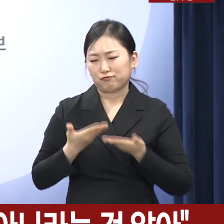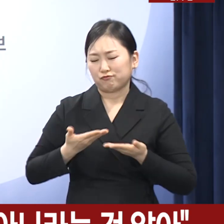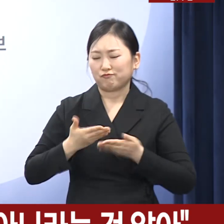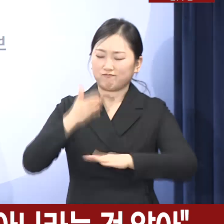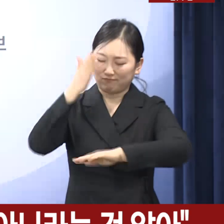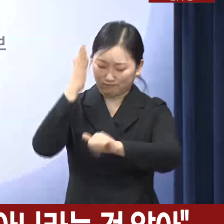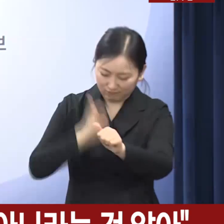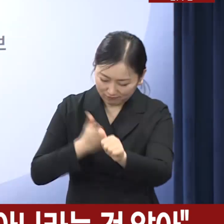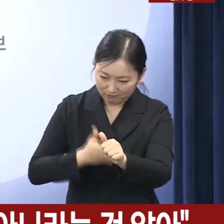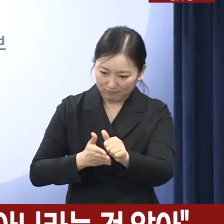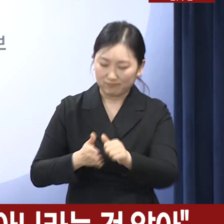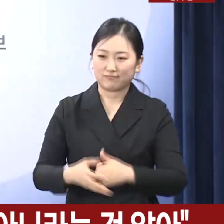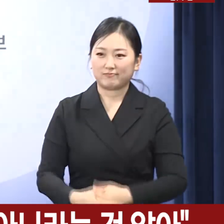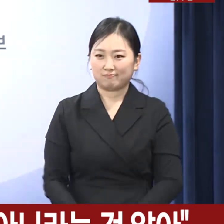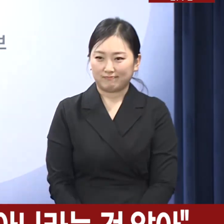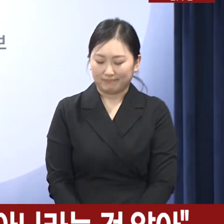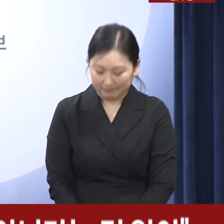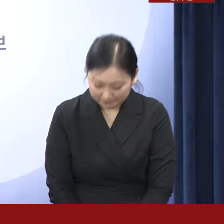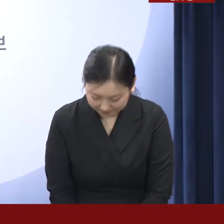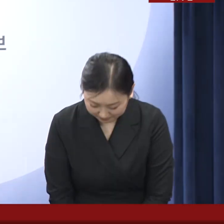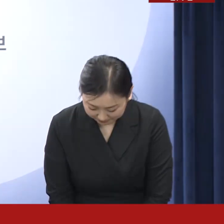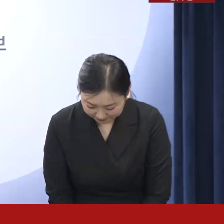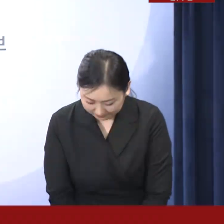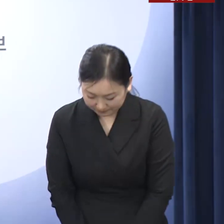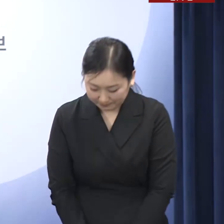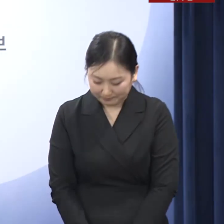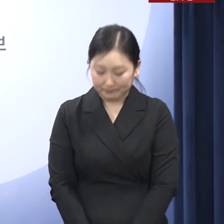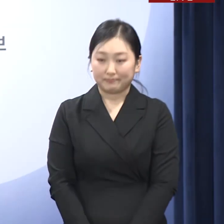감사합니다. 지금부터 질의응답 시간을 가지겠습니다.